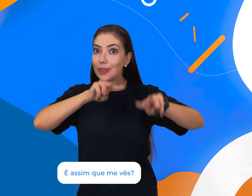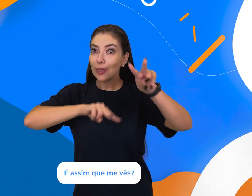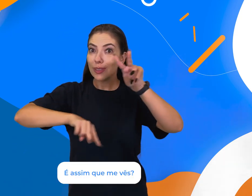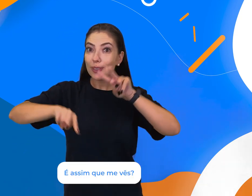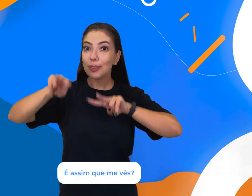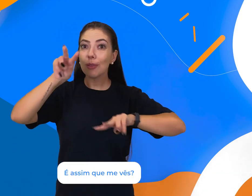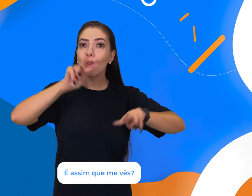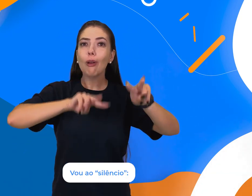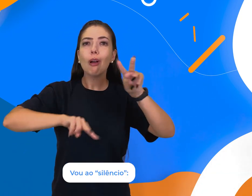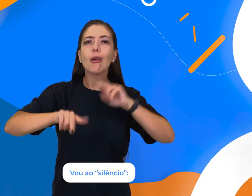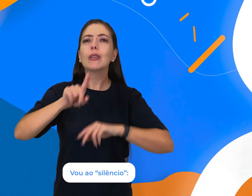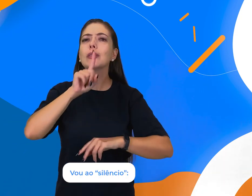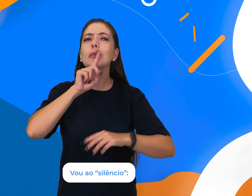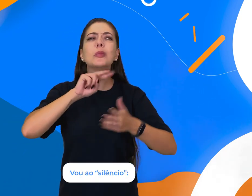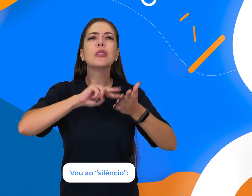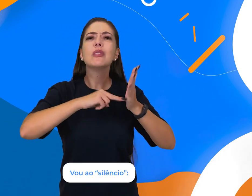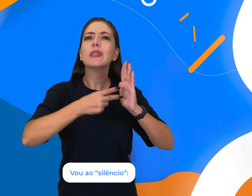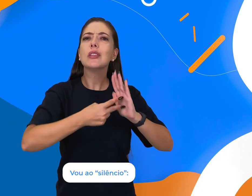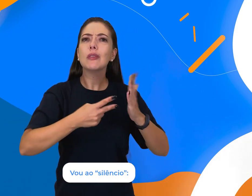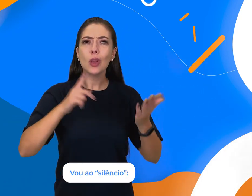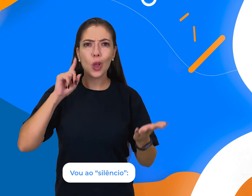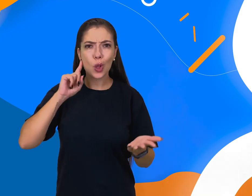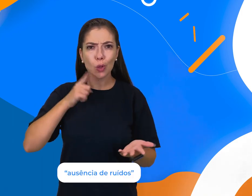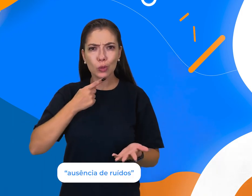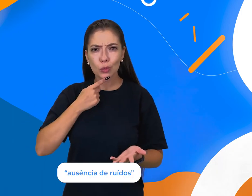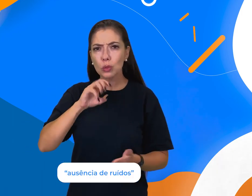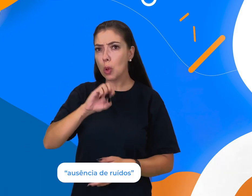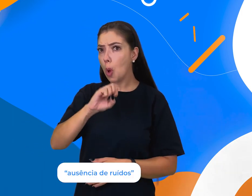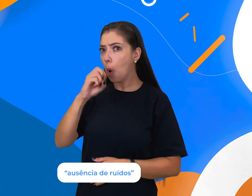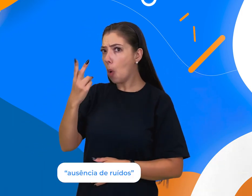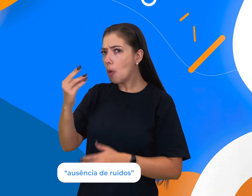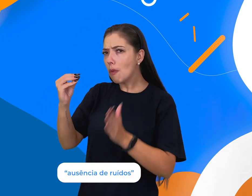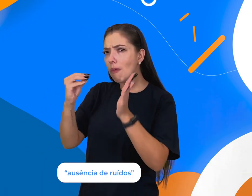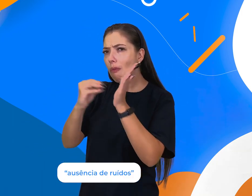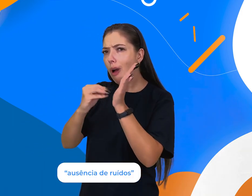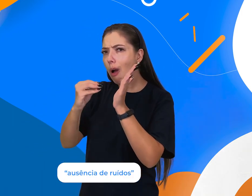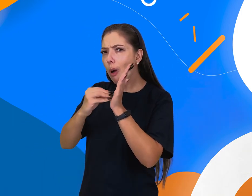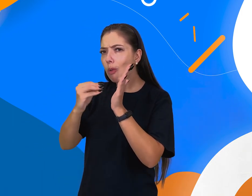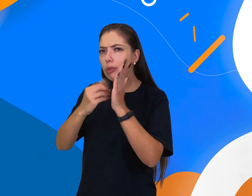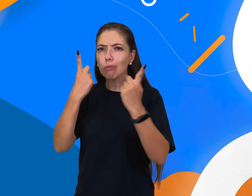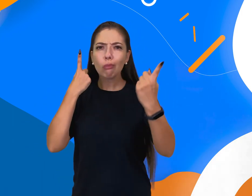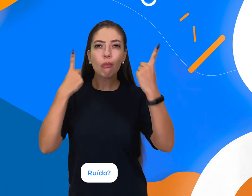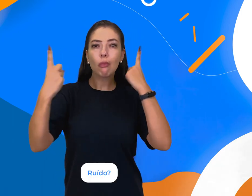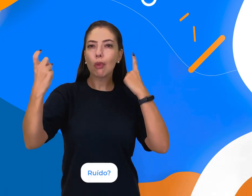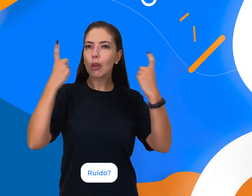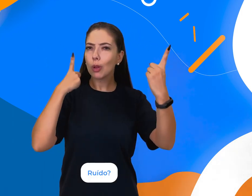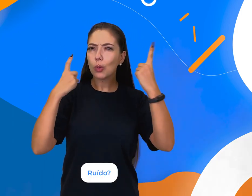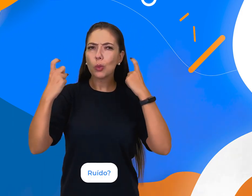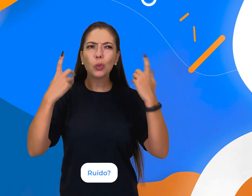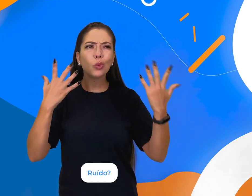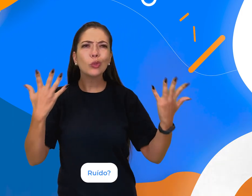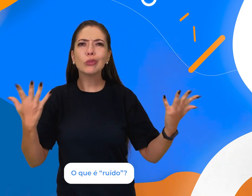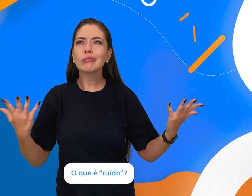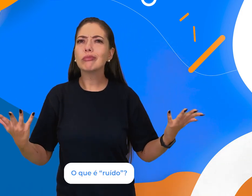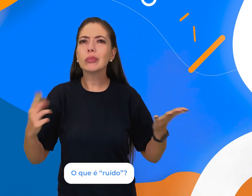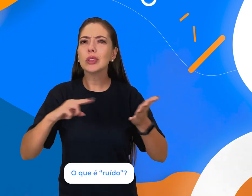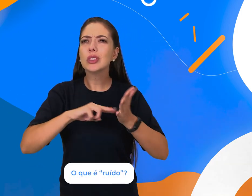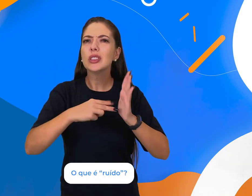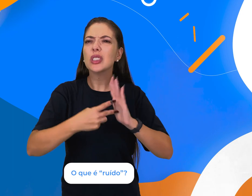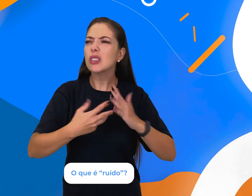vês? Vou ao silêncio. Ausência de ruídos. Ruído? O que é ruído?